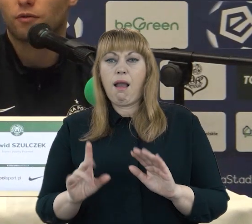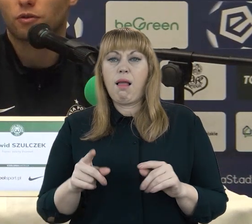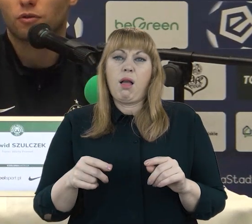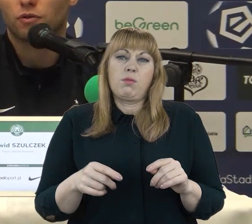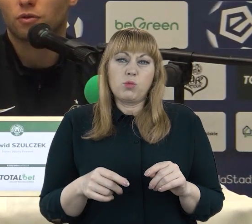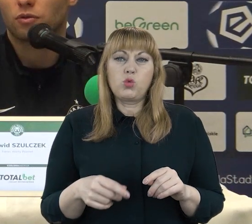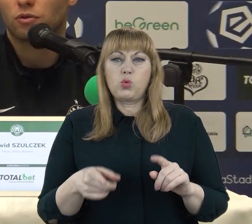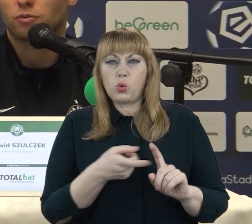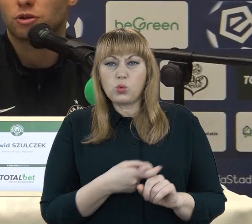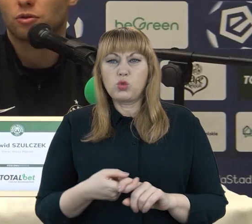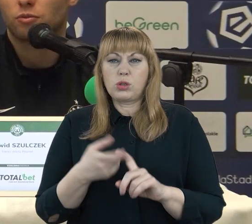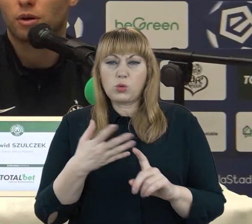komfortowo, to dobrze, że to robią.